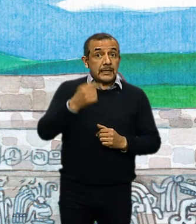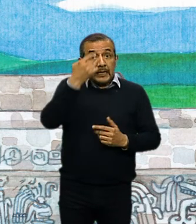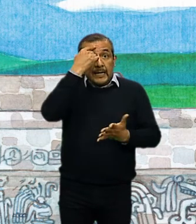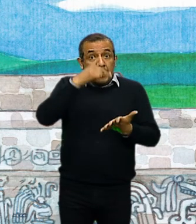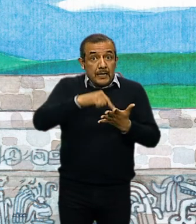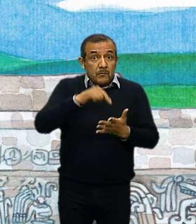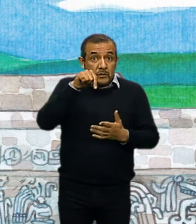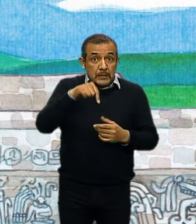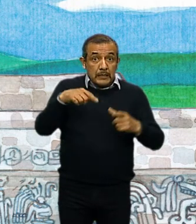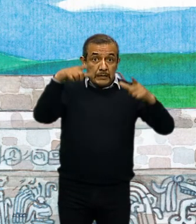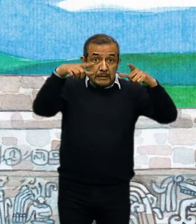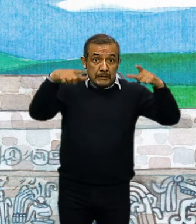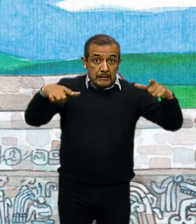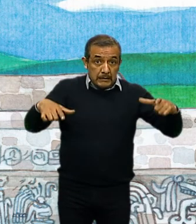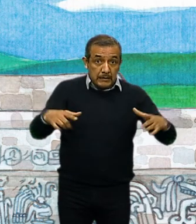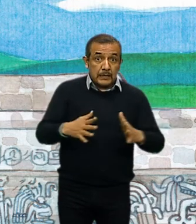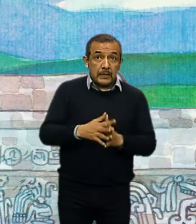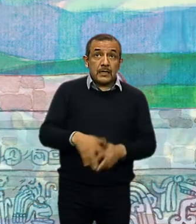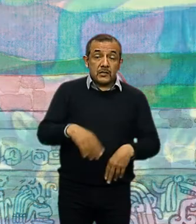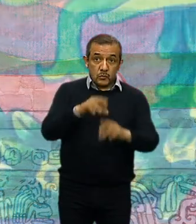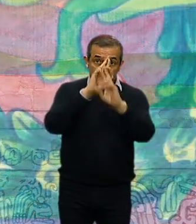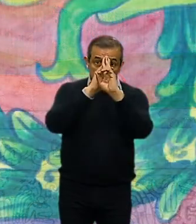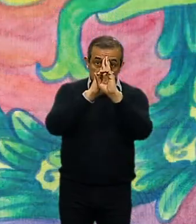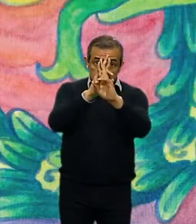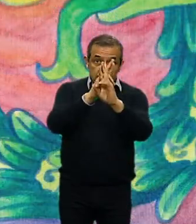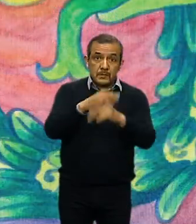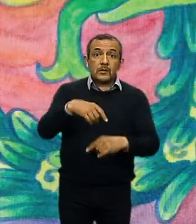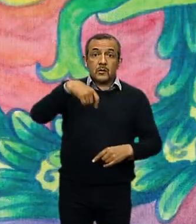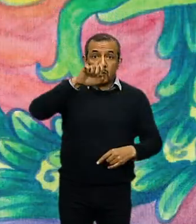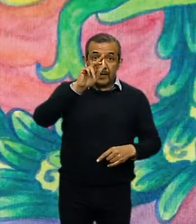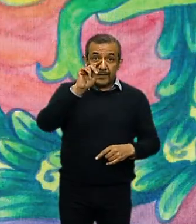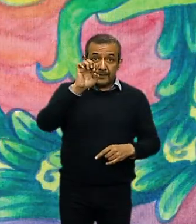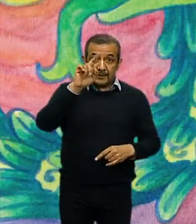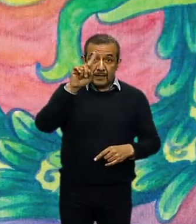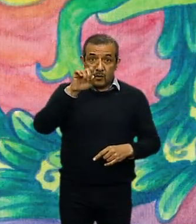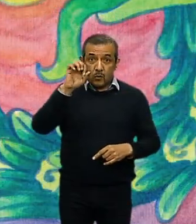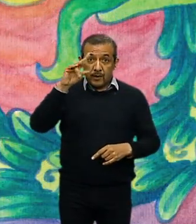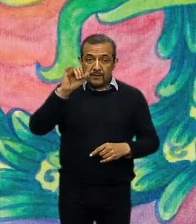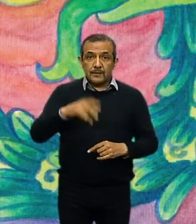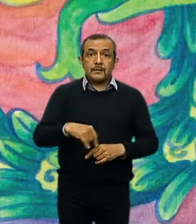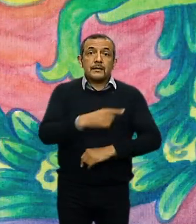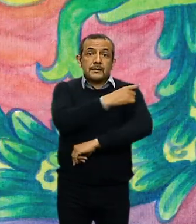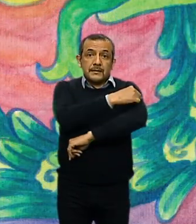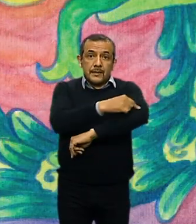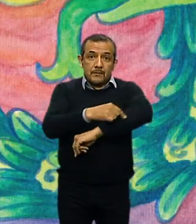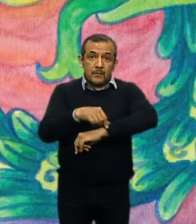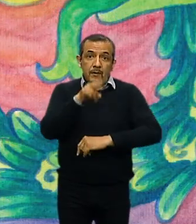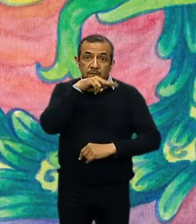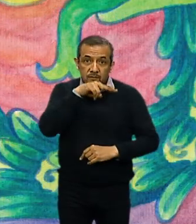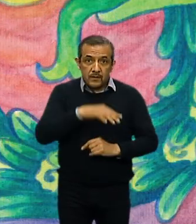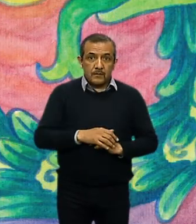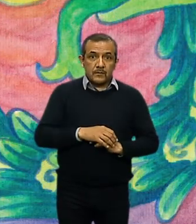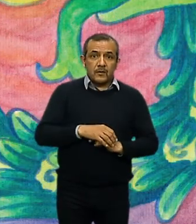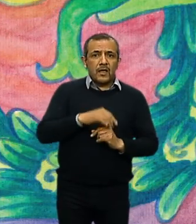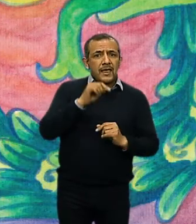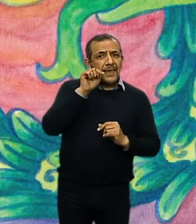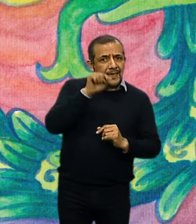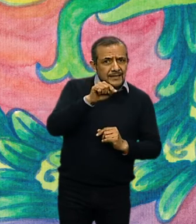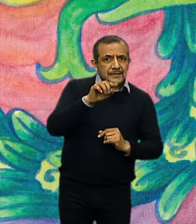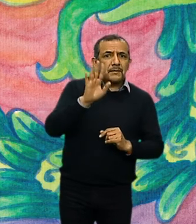templo conmemorativo a Quetzalcóatl, la Serpiente Emplumada. Los Xochicalcas veneraban a este dios como